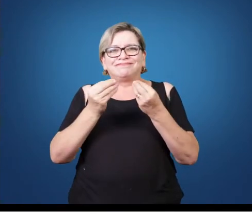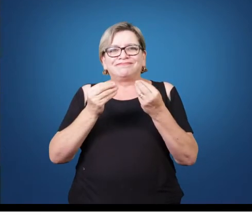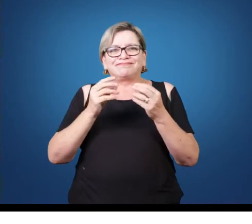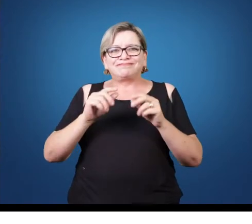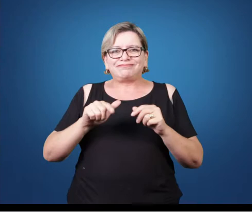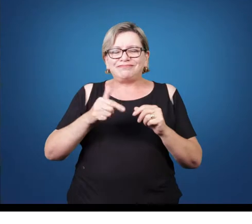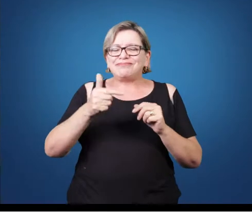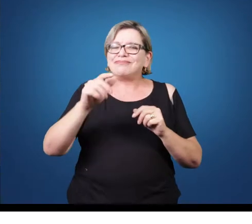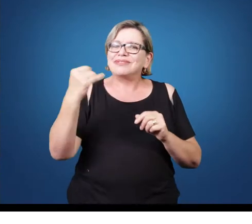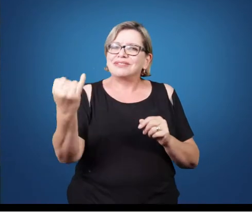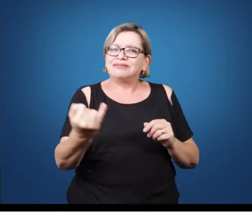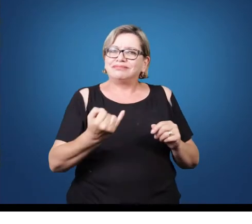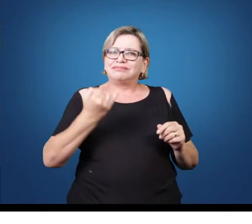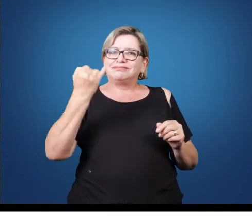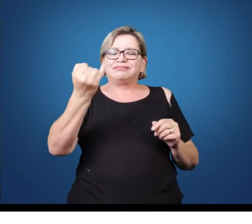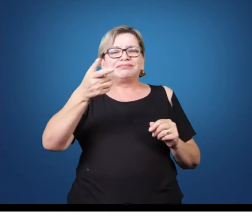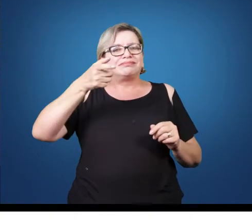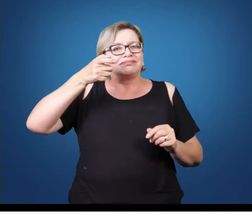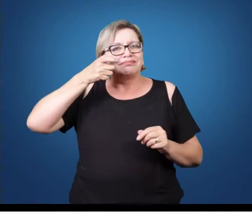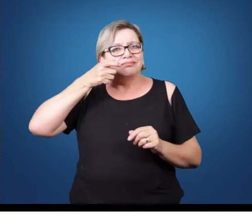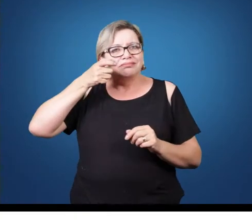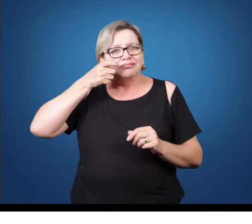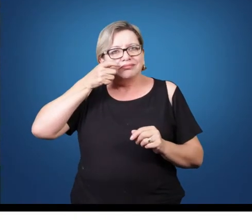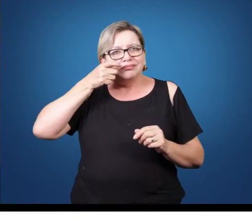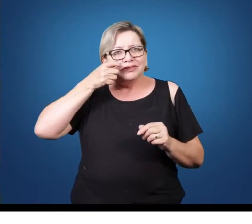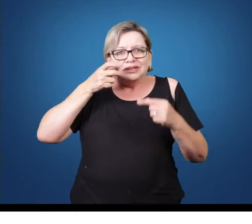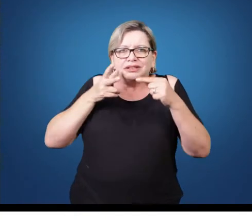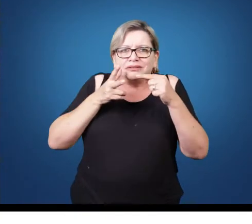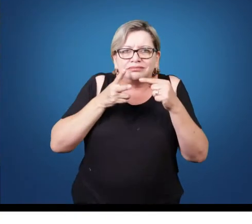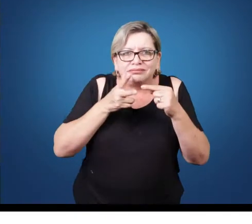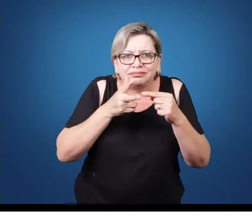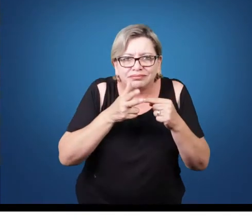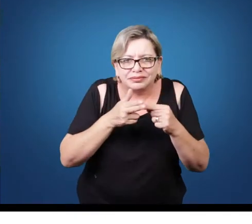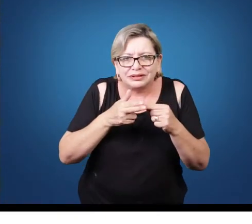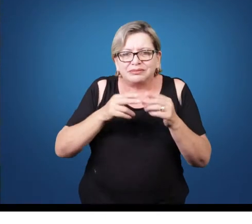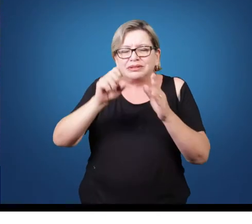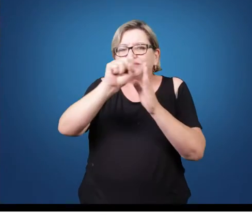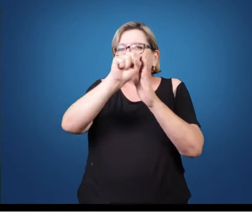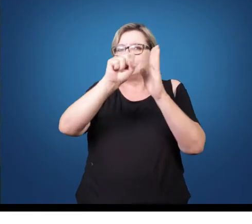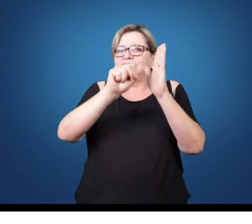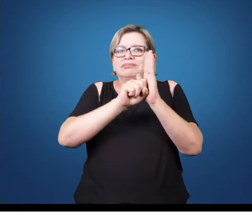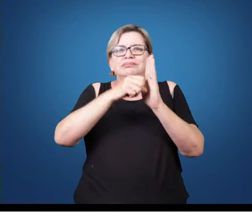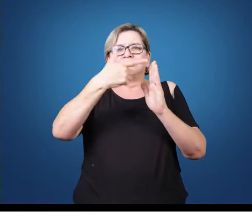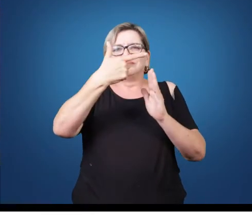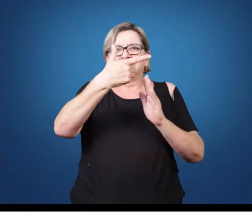Outra coisa importante de observar, além dessa questão da ruptura, é que ao longo do século XX,